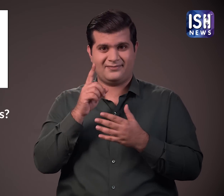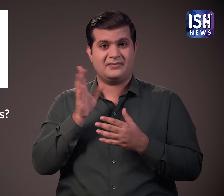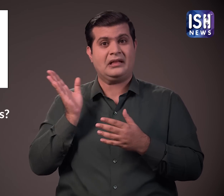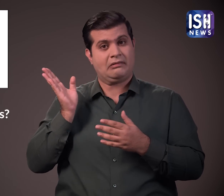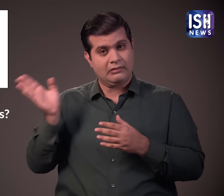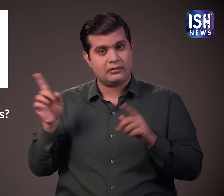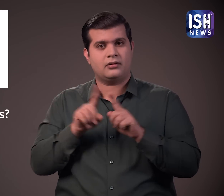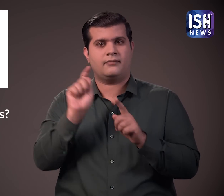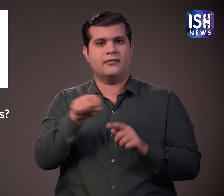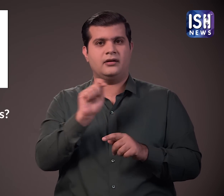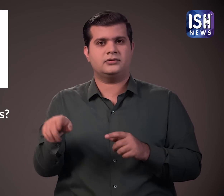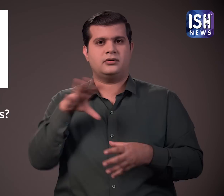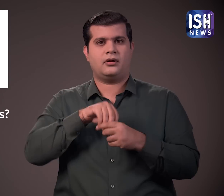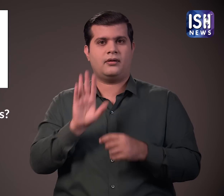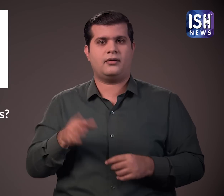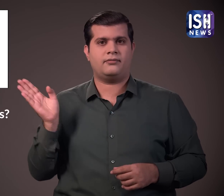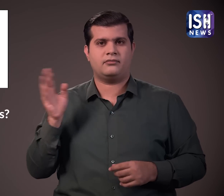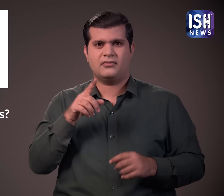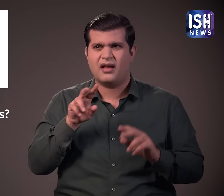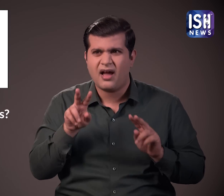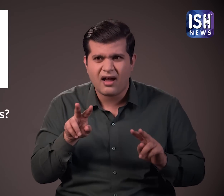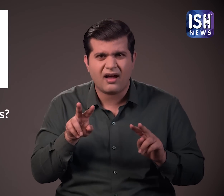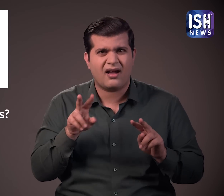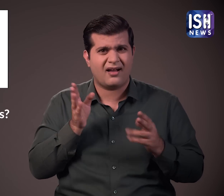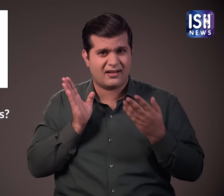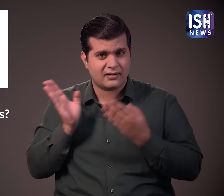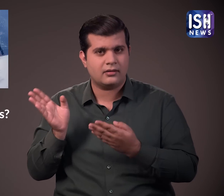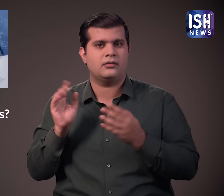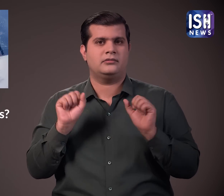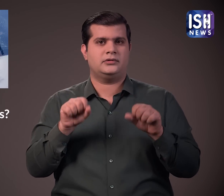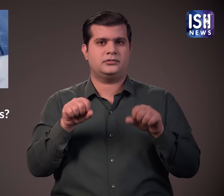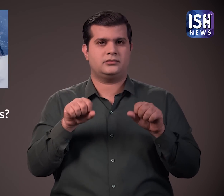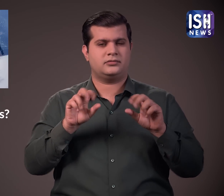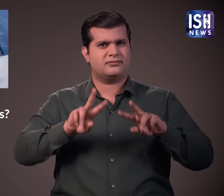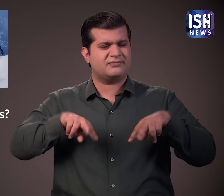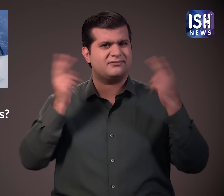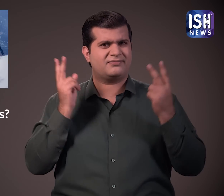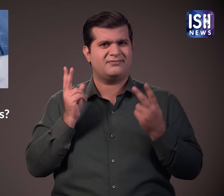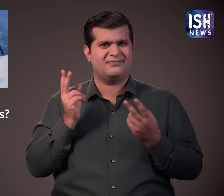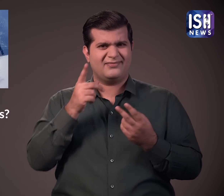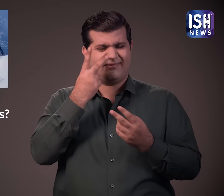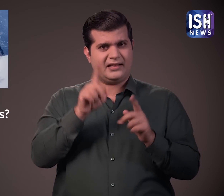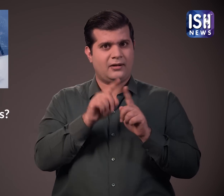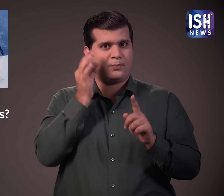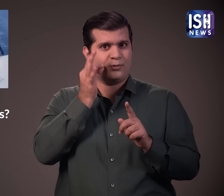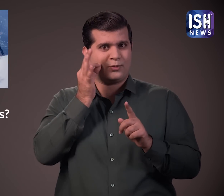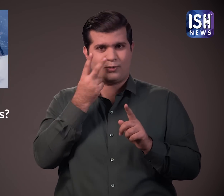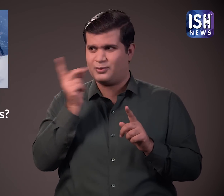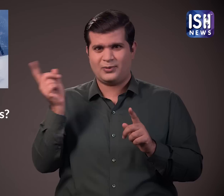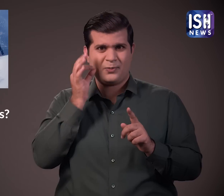यह एक डिजाइनर बैग है हिरान हो गए? हाँ सच में कितनी अजीब बात है न? आप सोच रहे होंगे कि यह एक